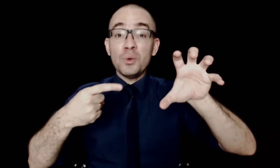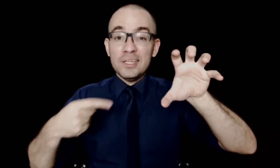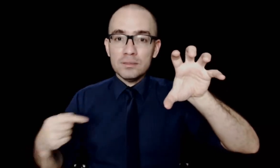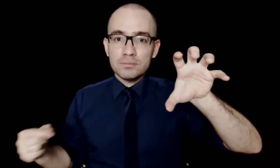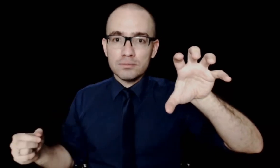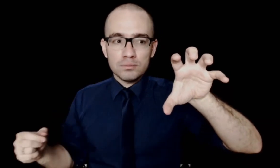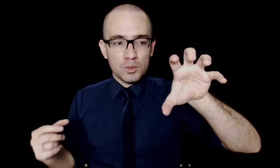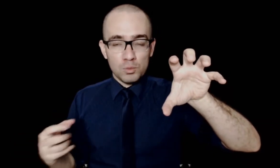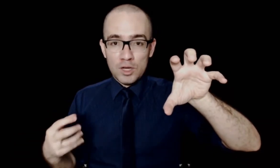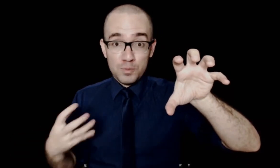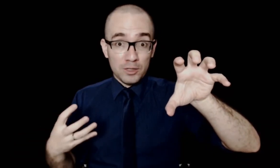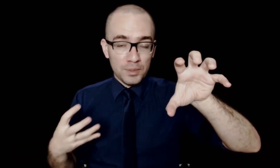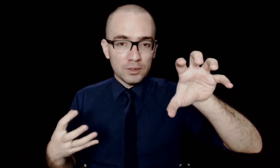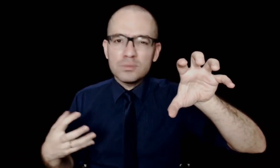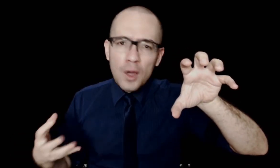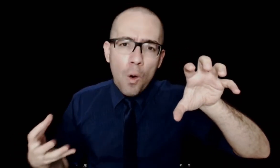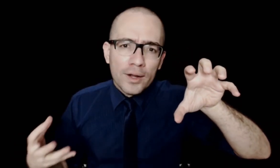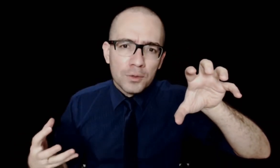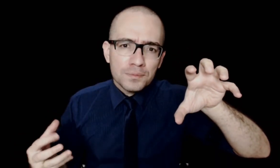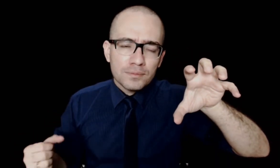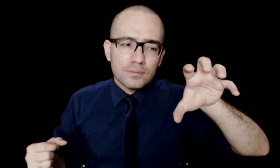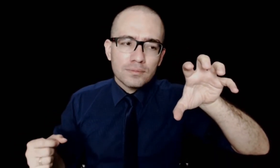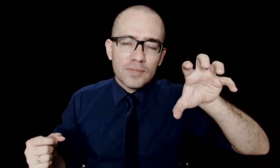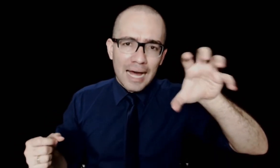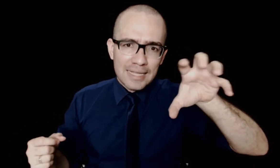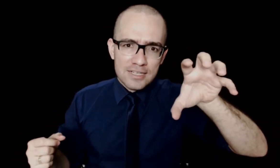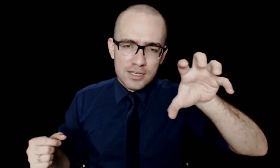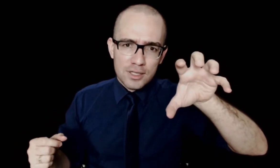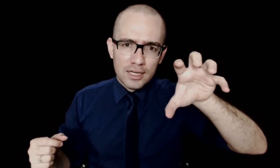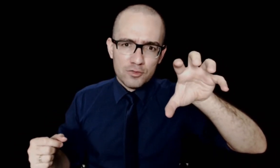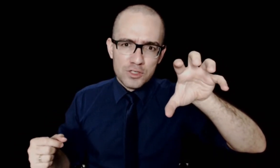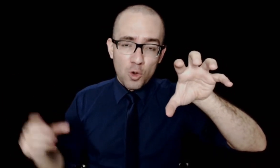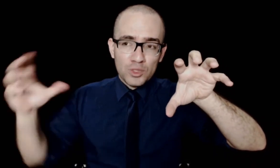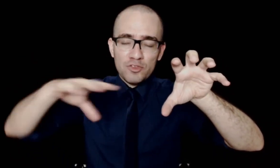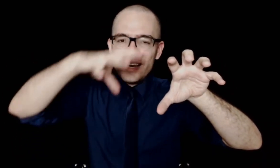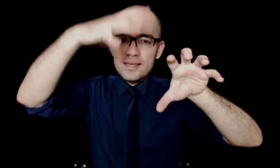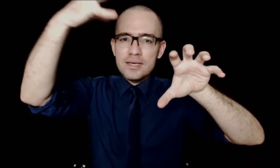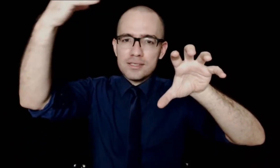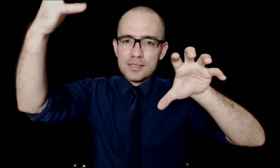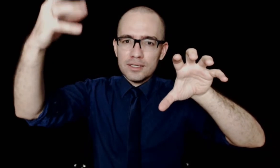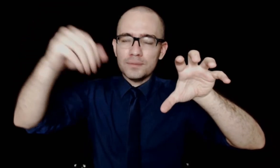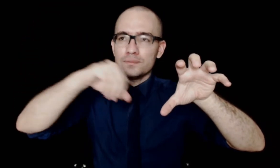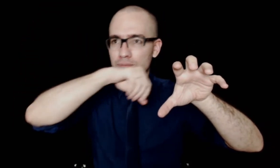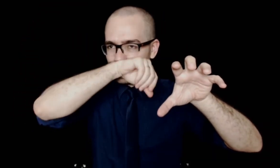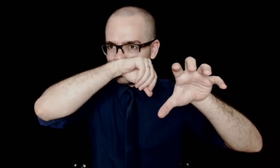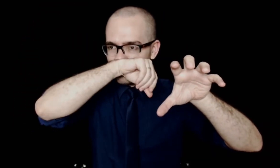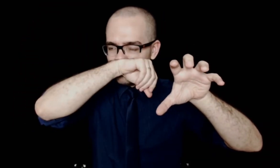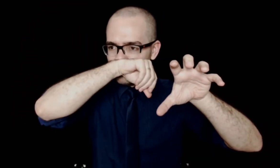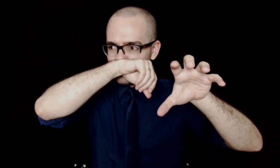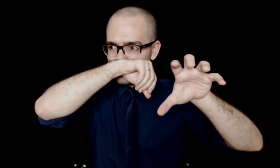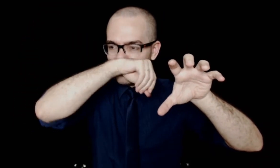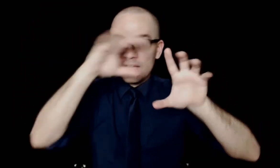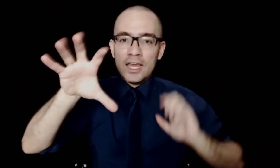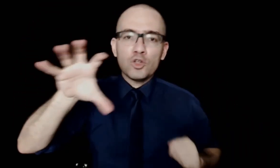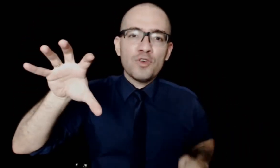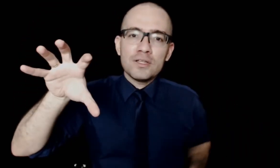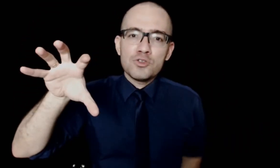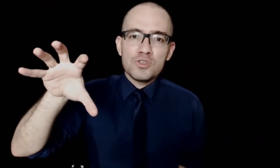teoria, um aspecto, perdão, teórico, análise das tarefas, como deveria ser, eu estou falando de um